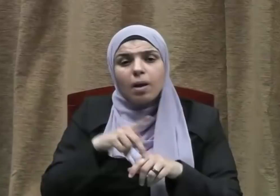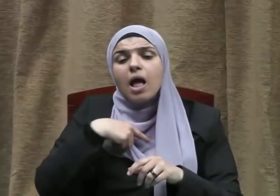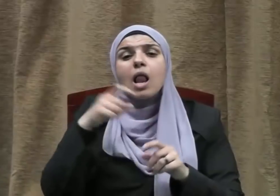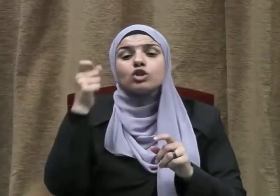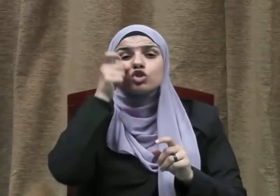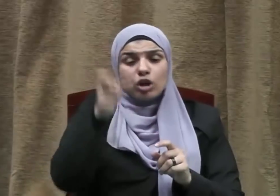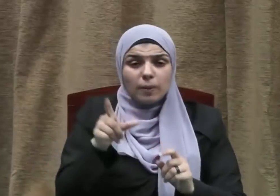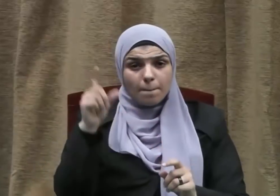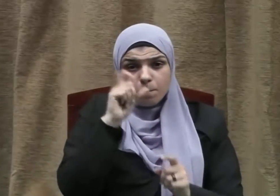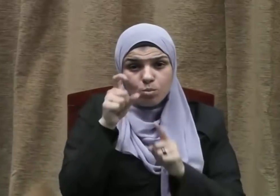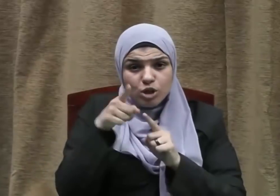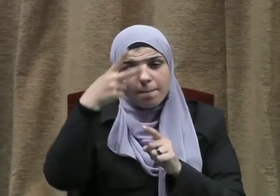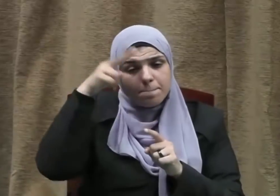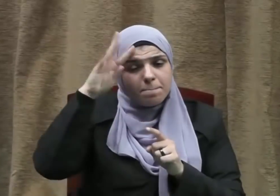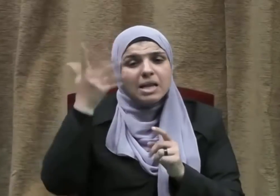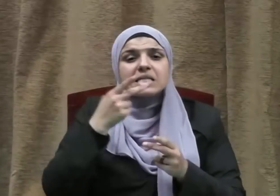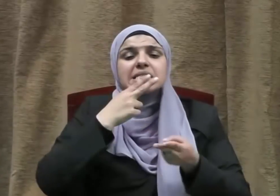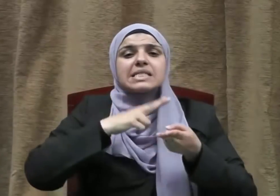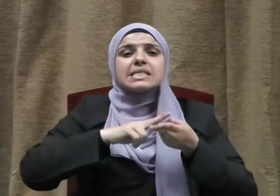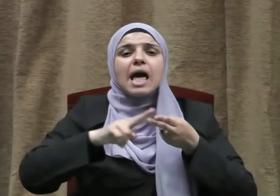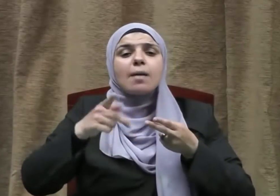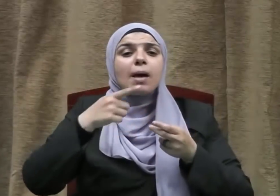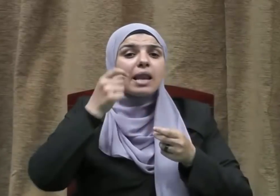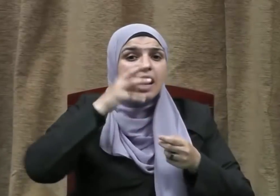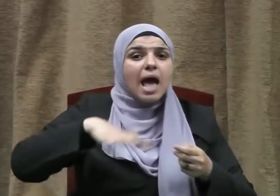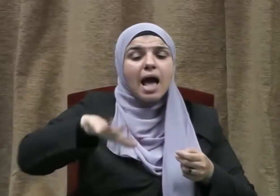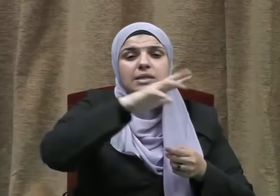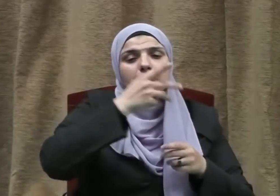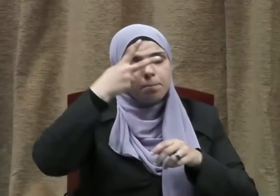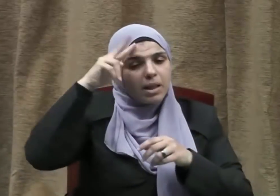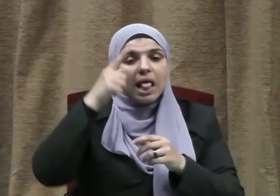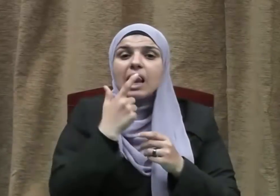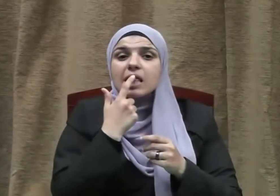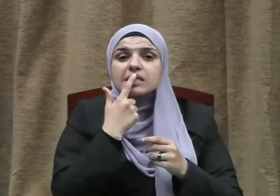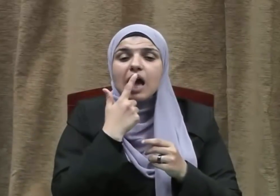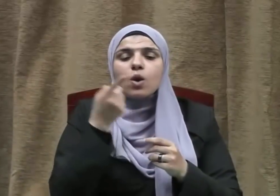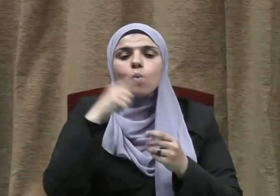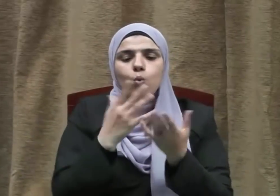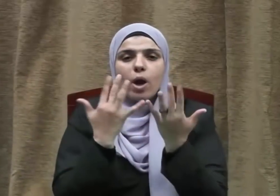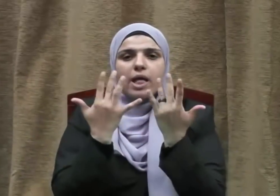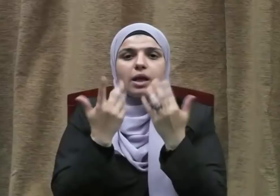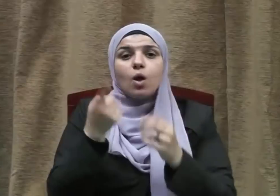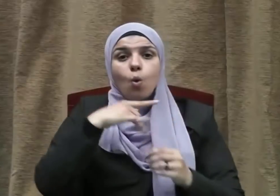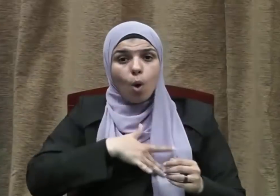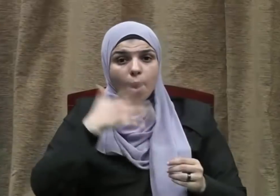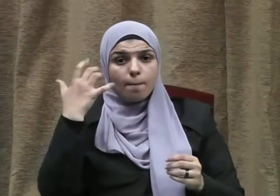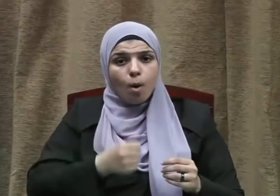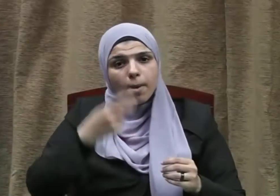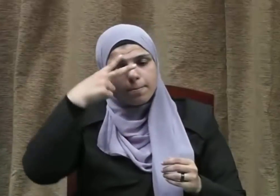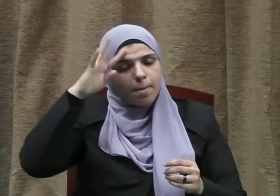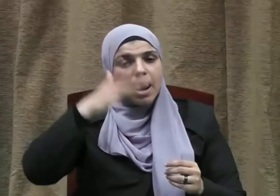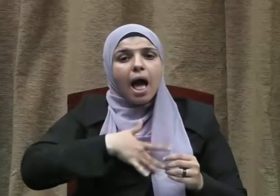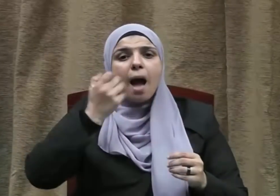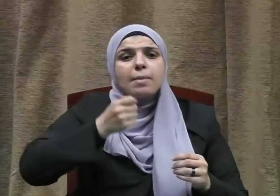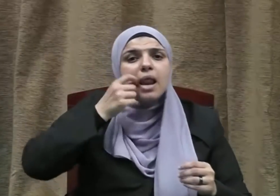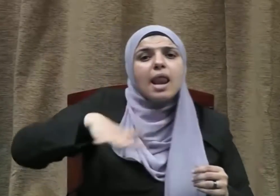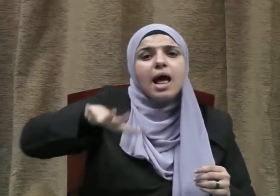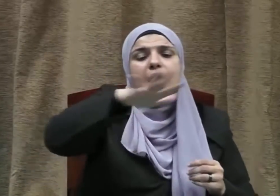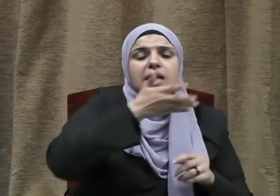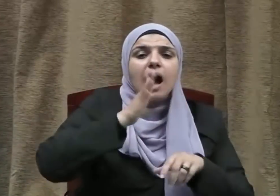وسلم المسلم من سلم الناس من لسانه ويده والمؤمن من